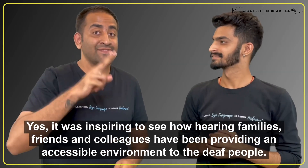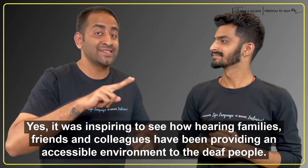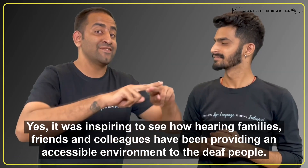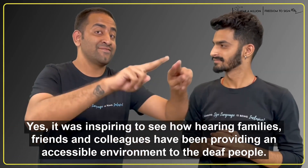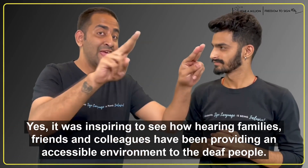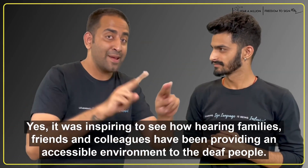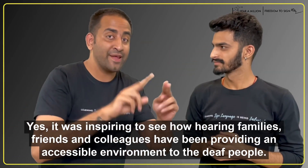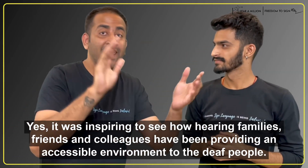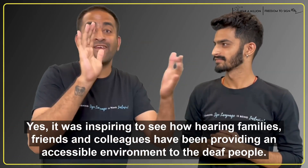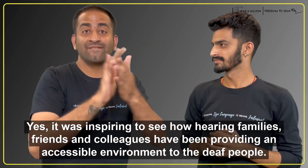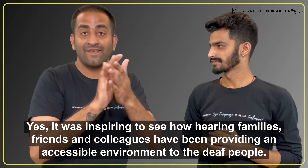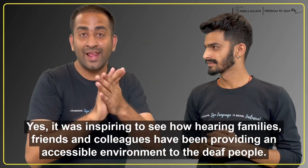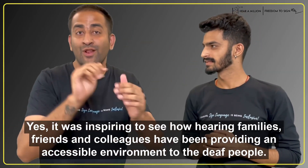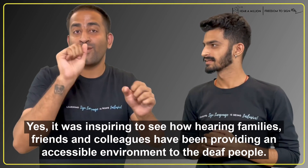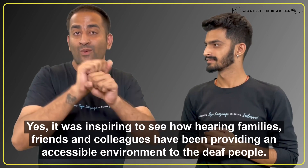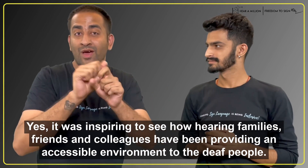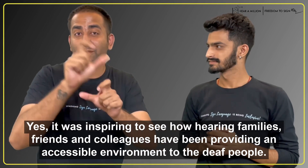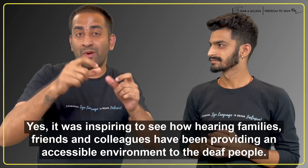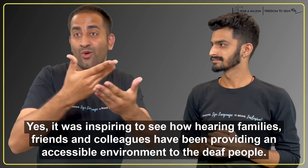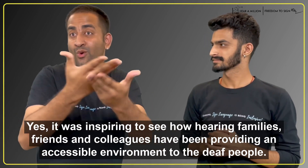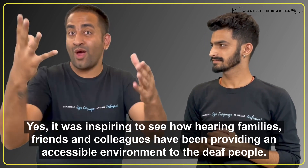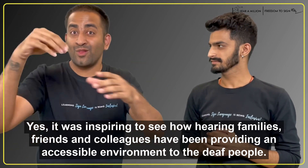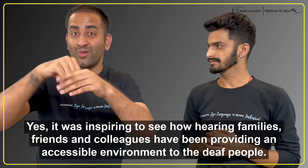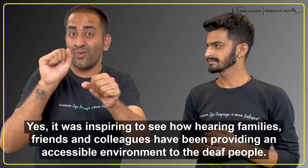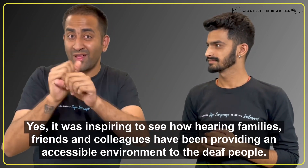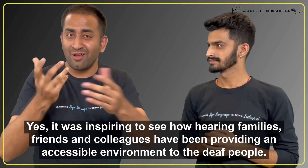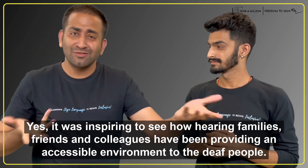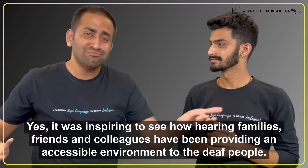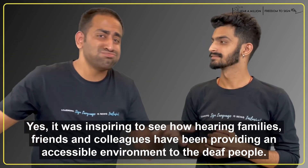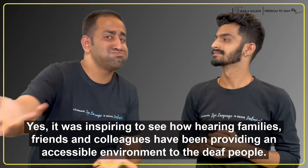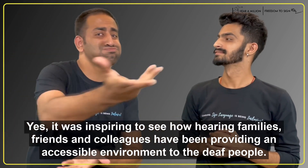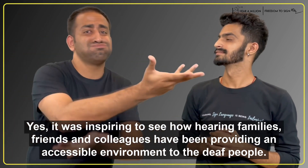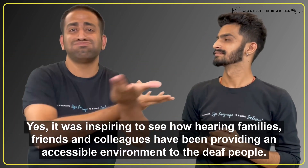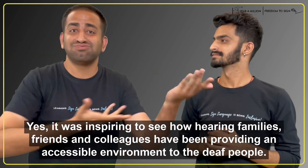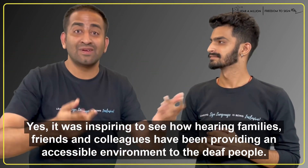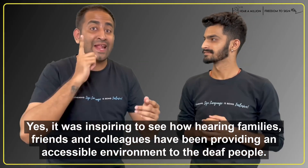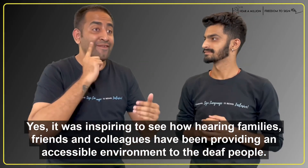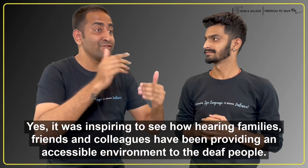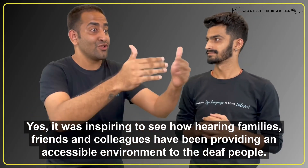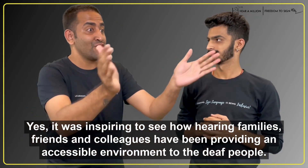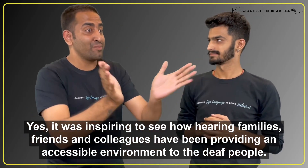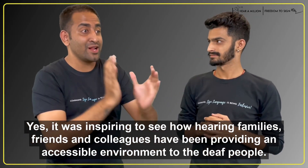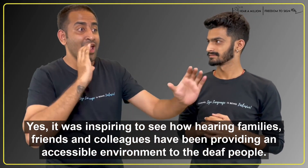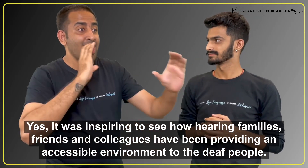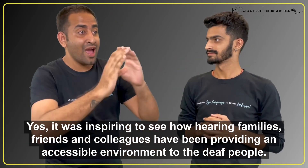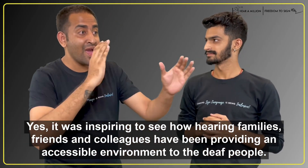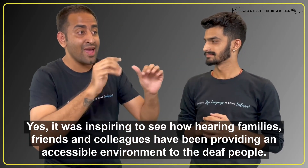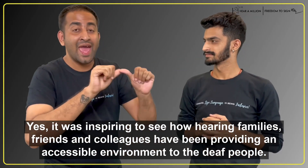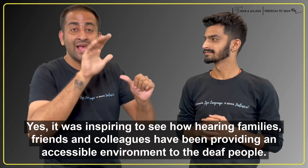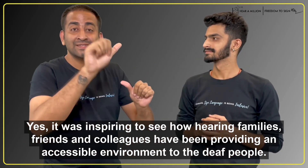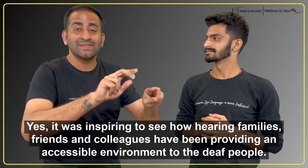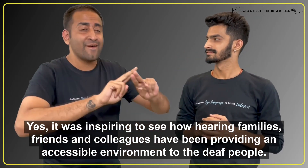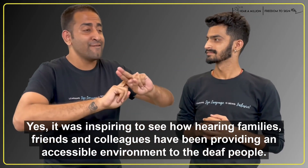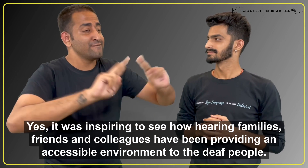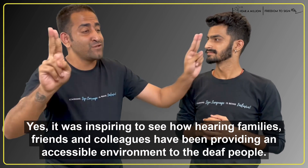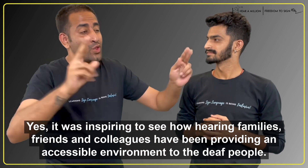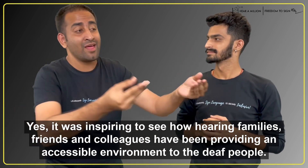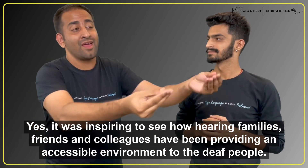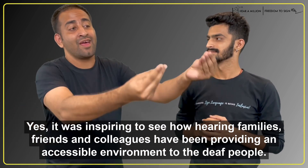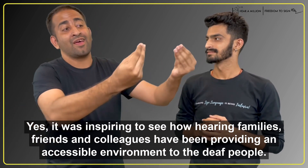हाँ ये देखना तो बहुत प्रेड़ना दायक था कि परिवार में बोलने सुनने वाले लोग, दोस्त, कॉलीग, सब बद्र लोगों को एक सुलम